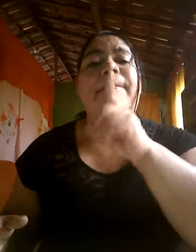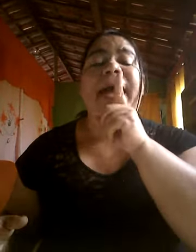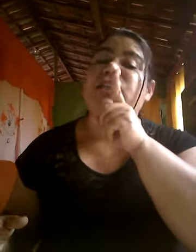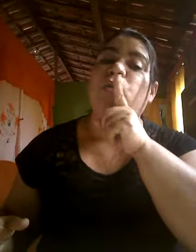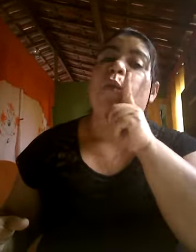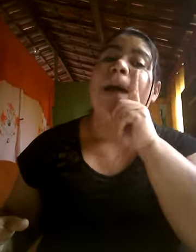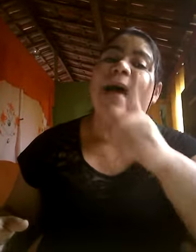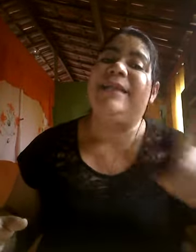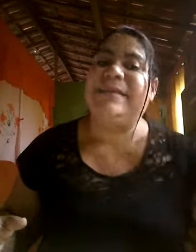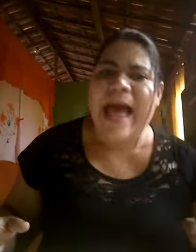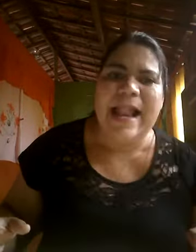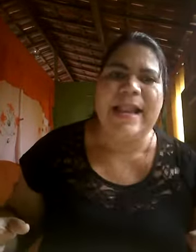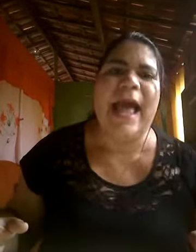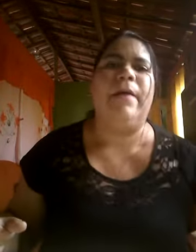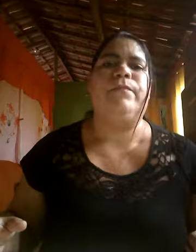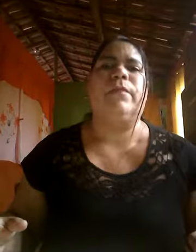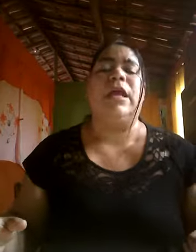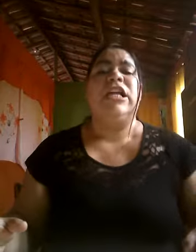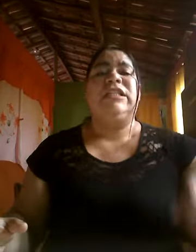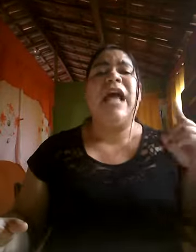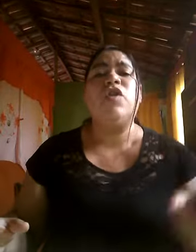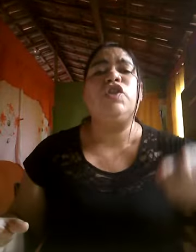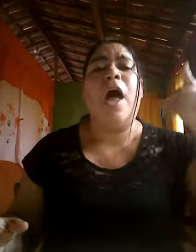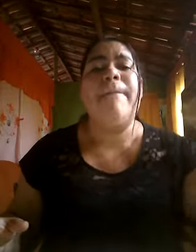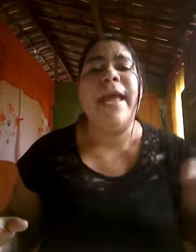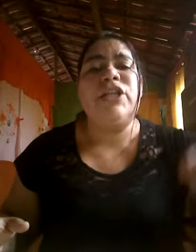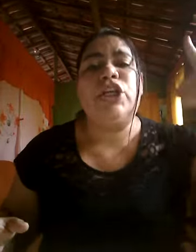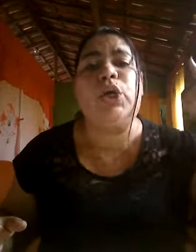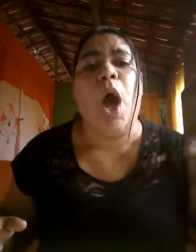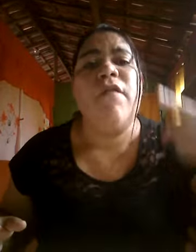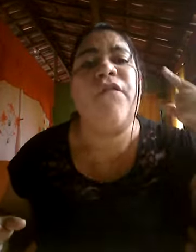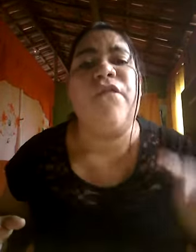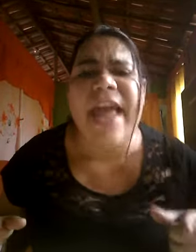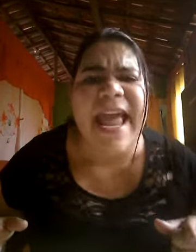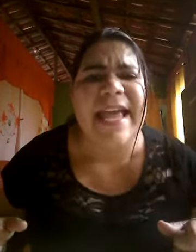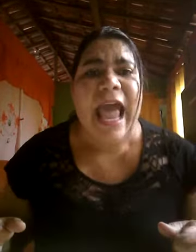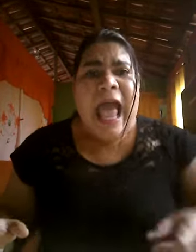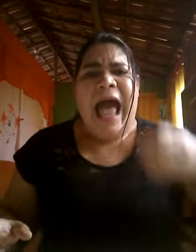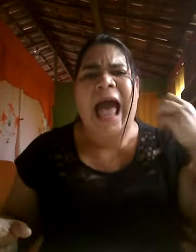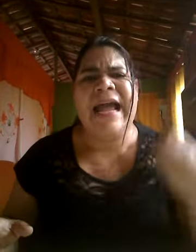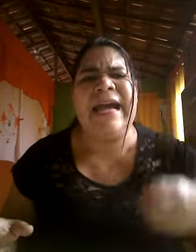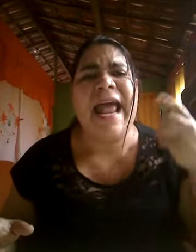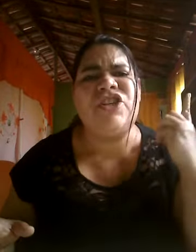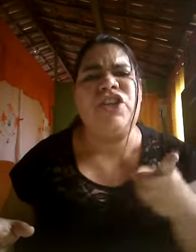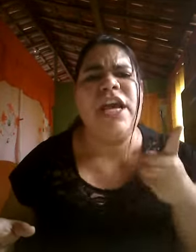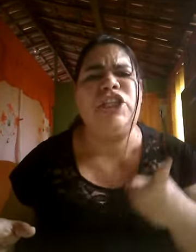perde uma batalha Então somente confie, acredite